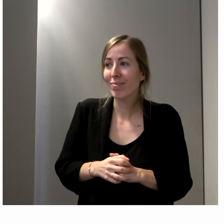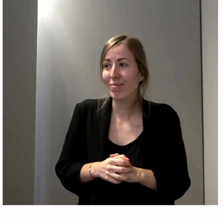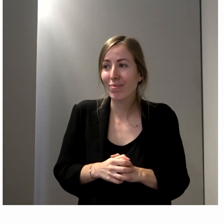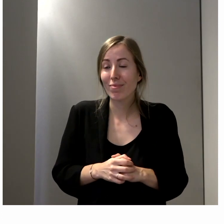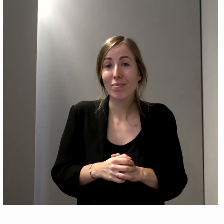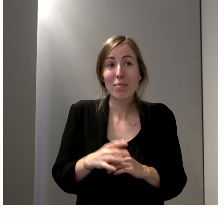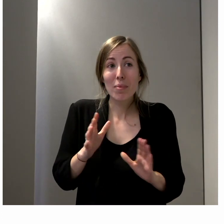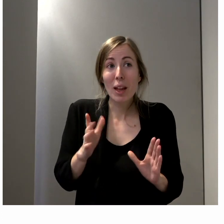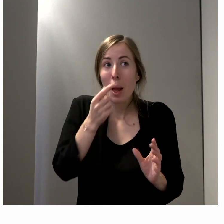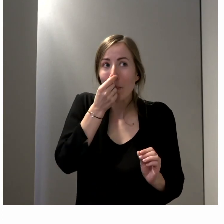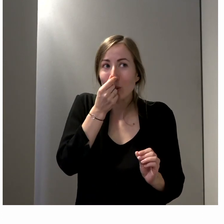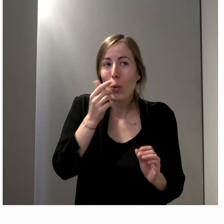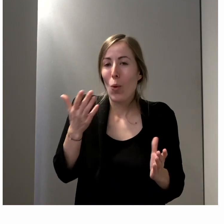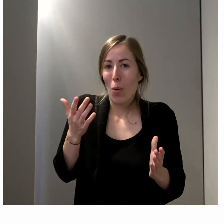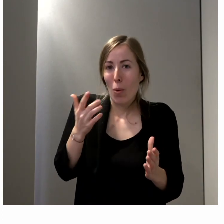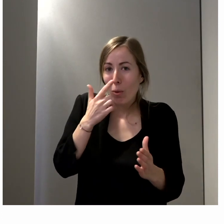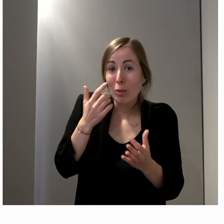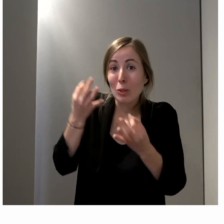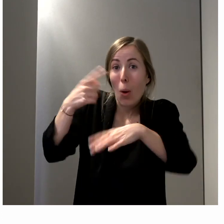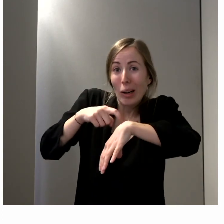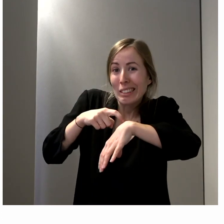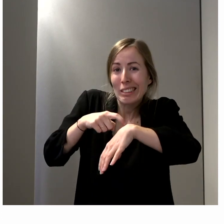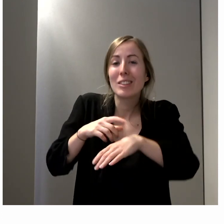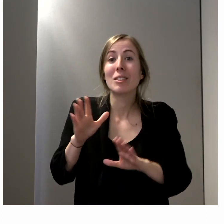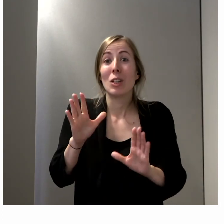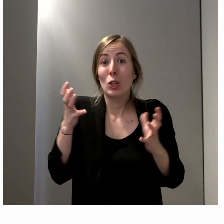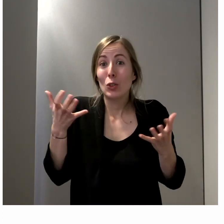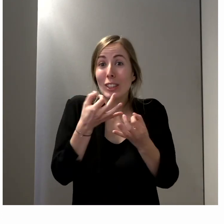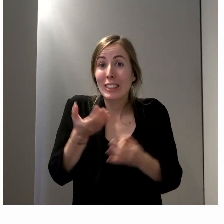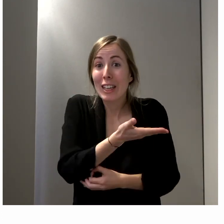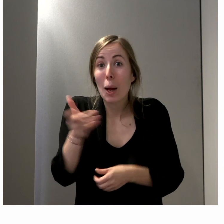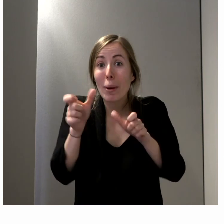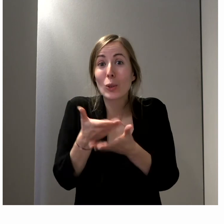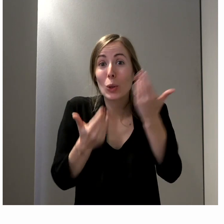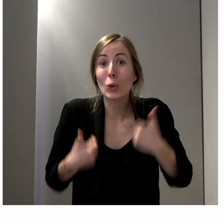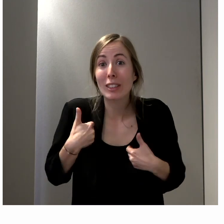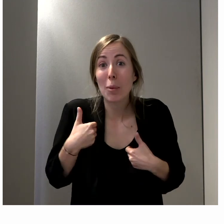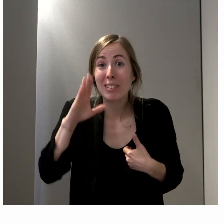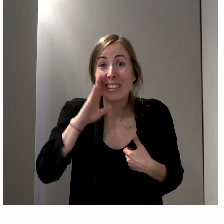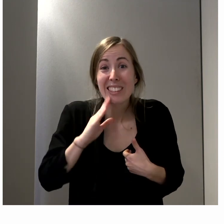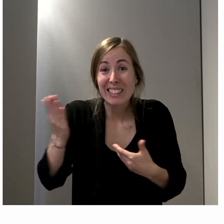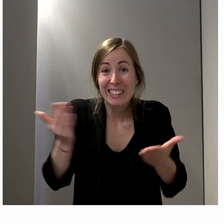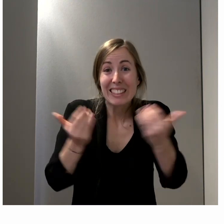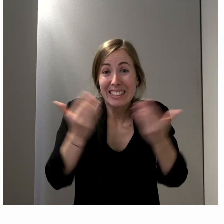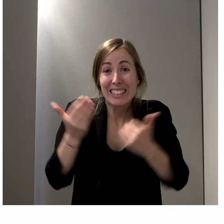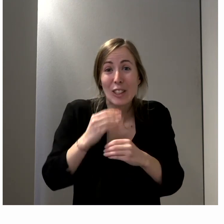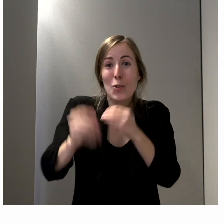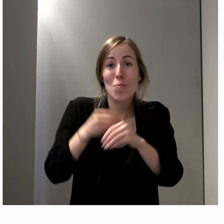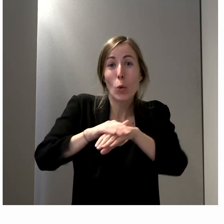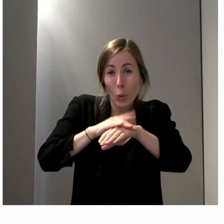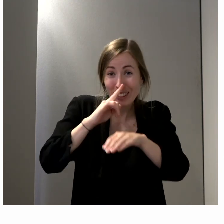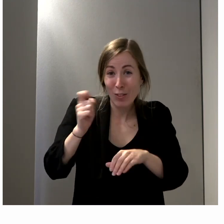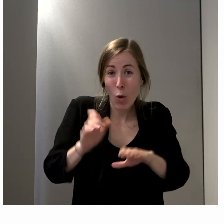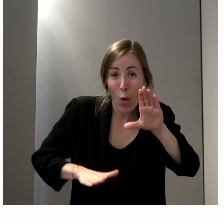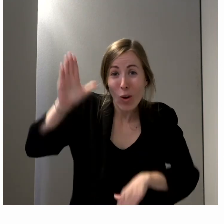juste dire aux personnes en situation de handicap, engagez-vous. Voilà. Et notamment, en politique, on a besoin d'investir